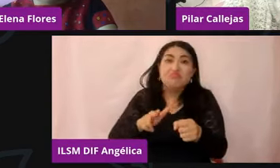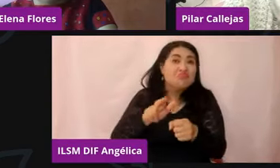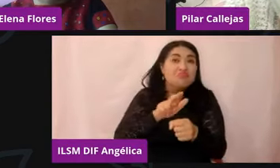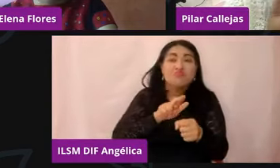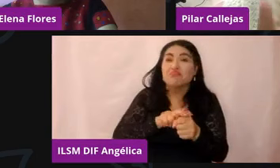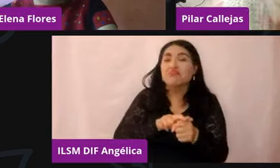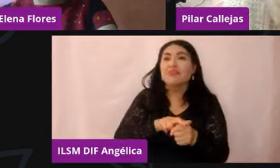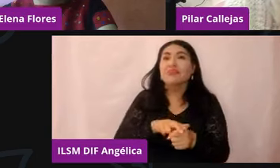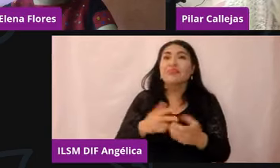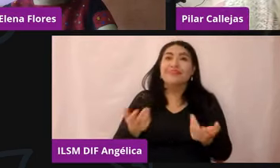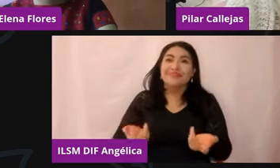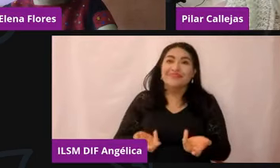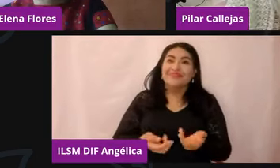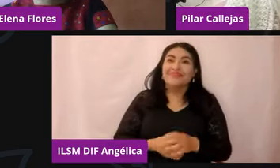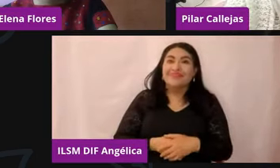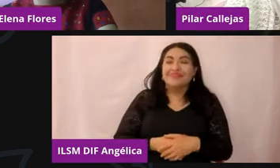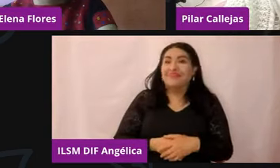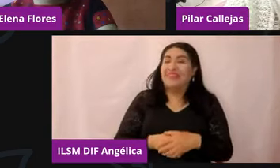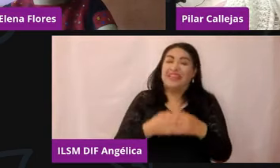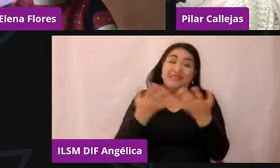realmente el amor, maestra,